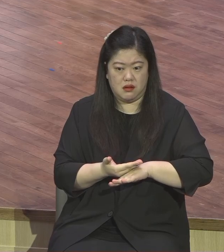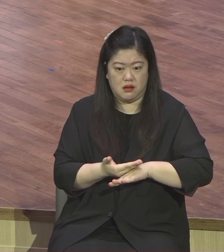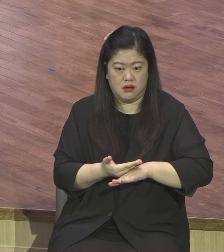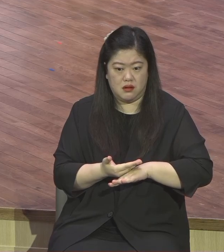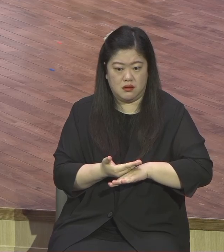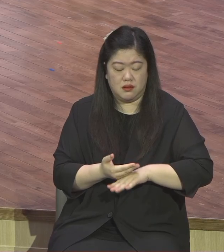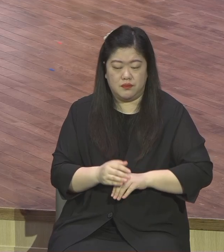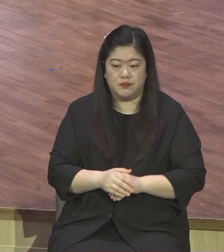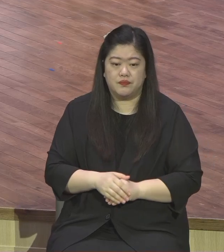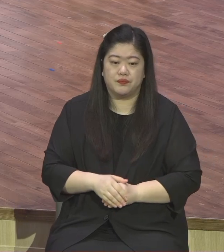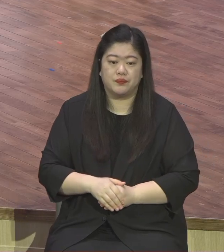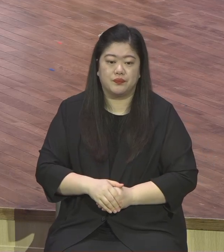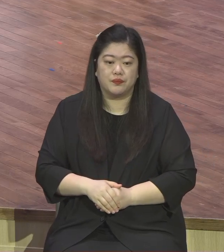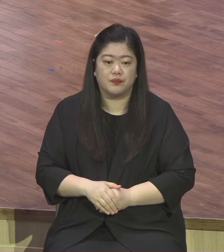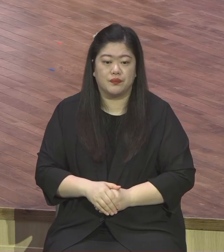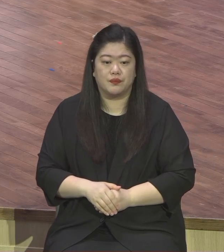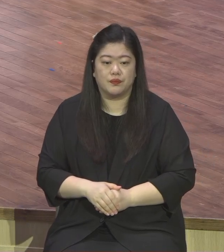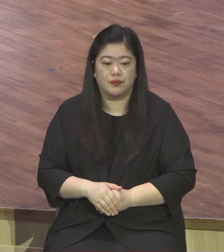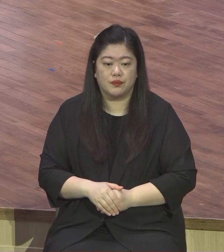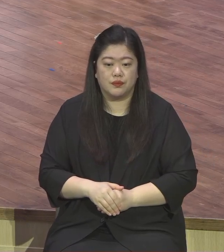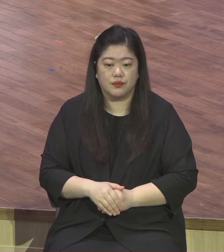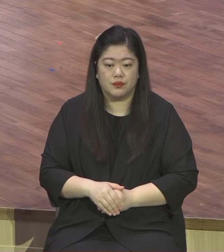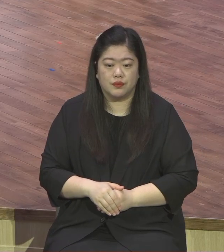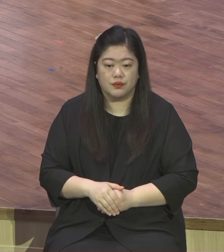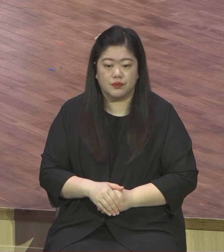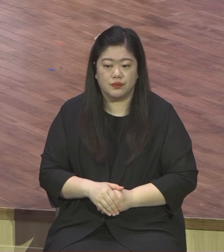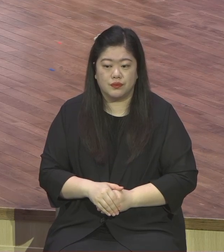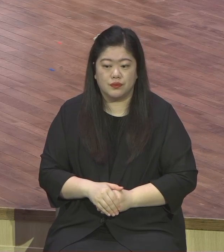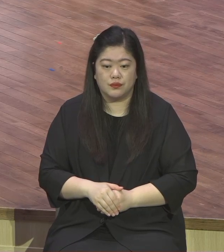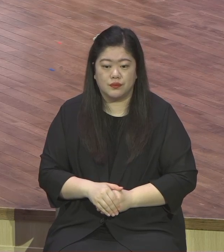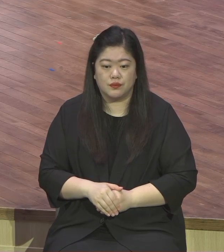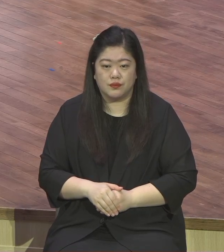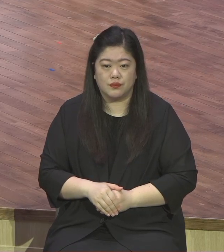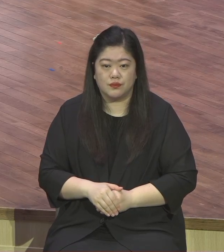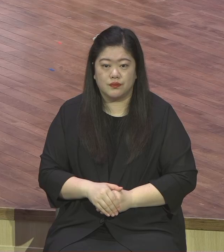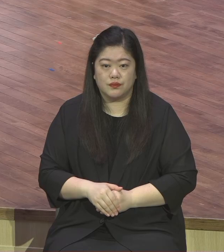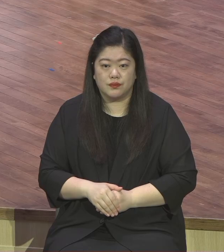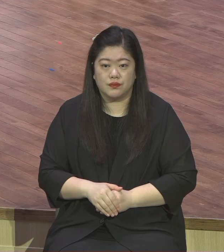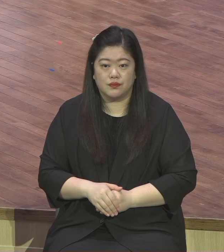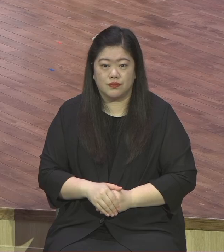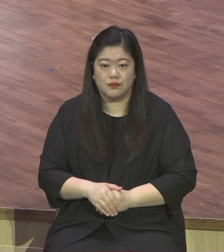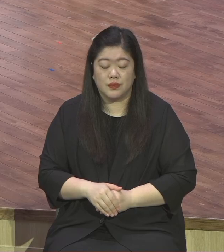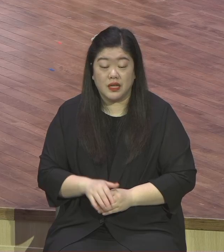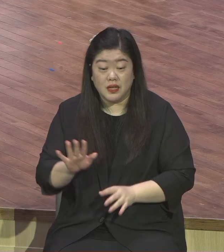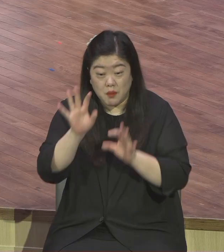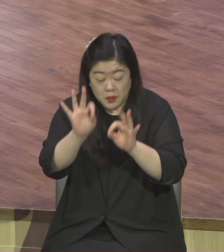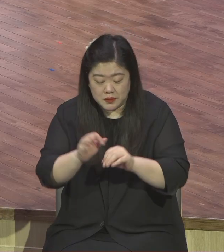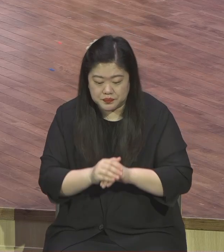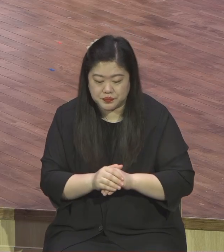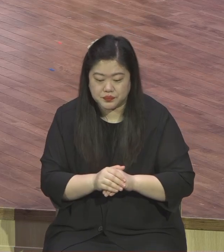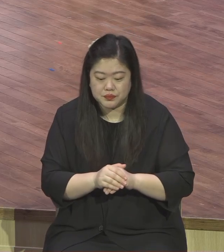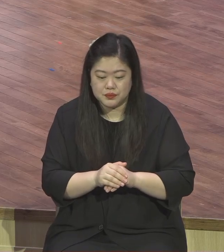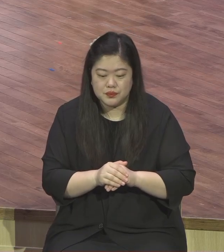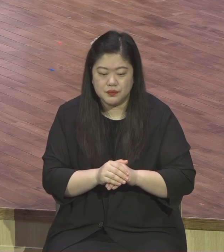가까이 있는 사람들이요 은혜를 못 받아 특별히 제가 보면 가족들 참